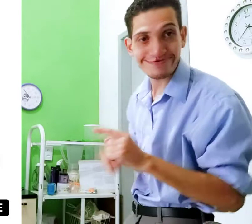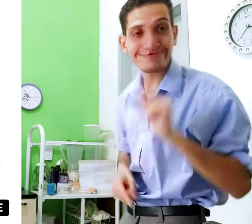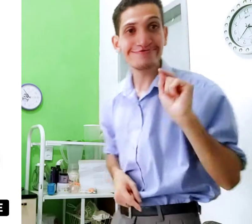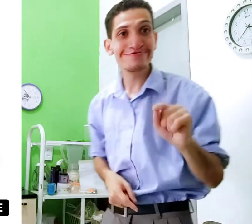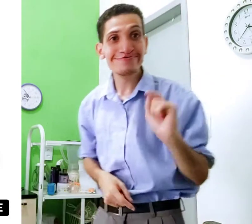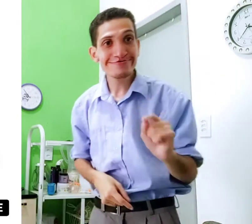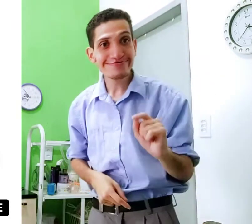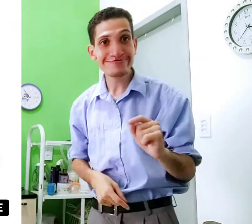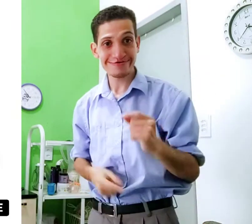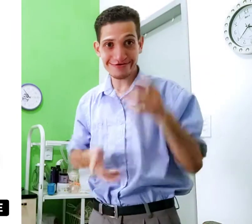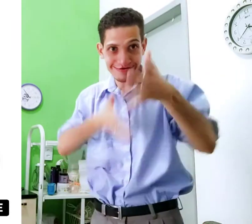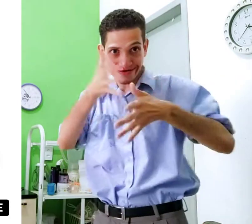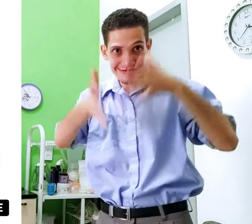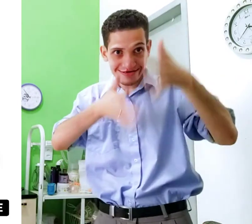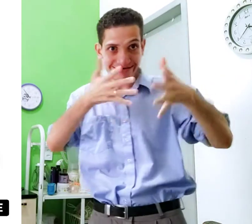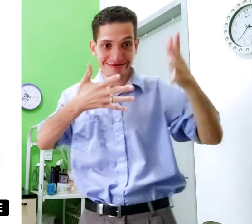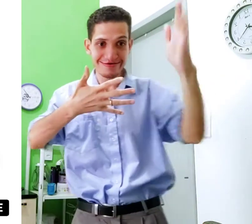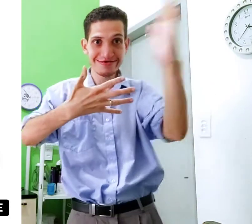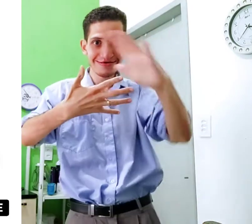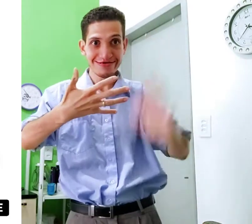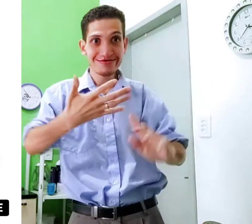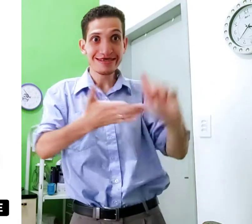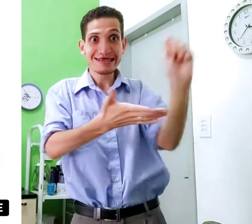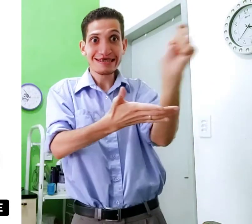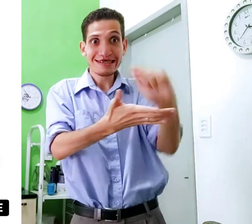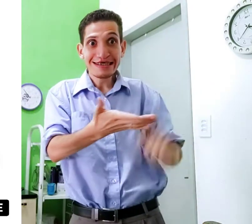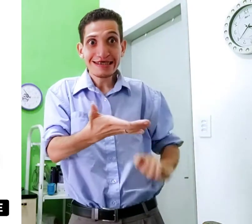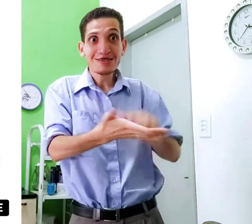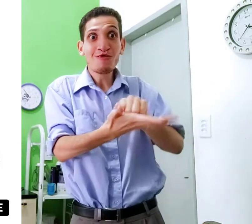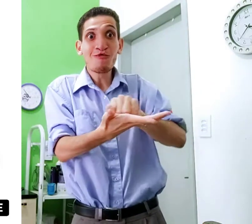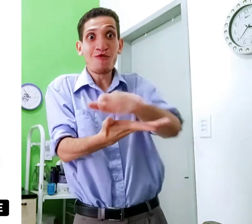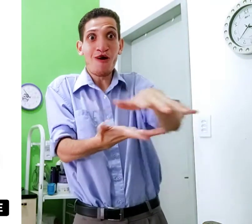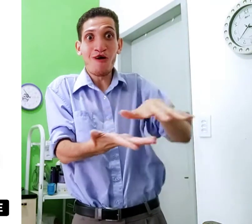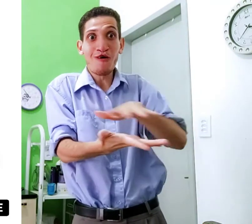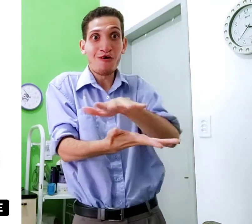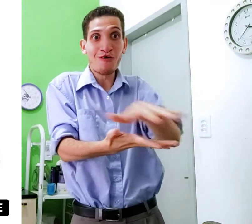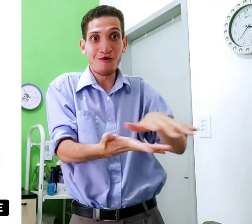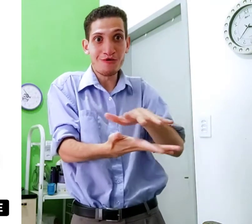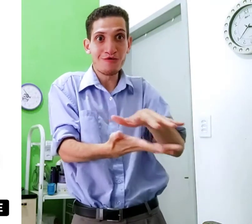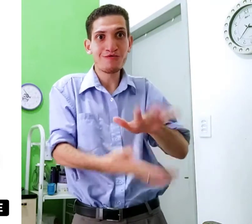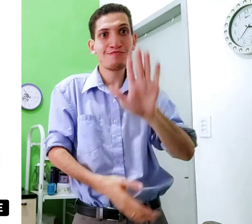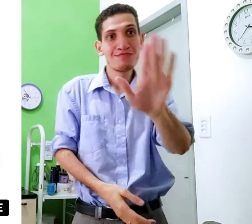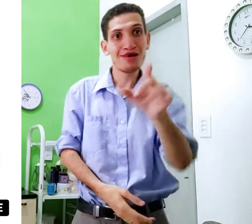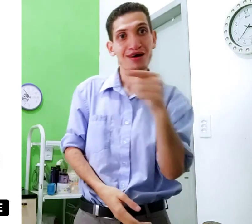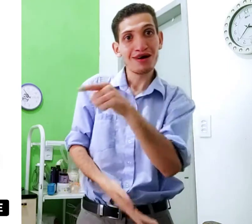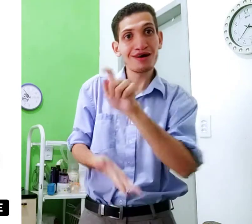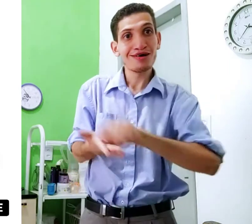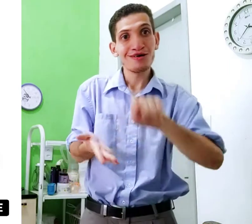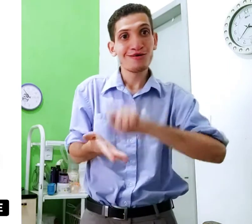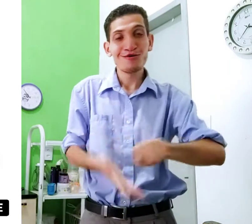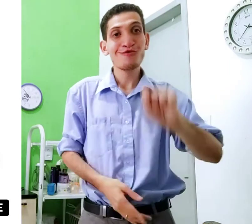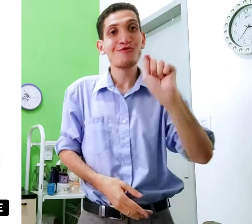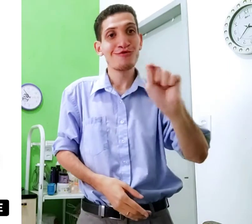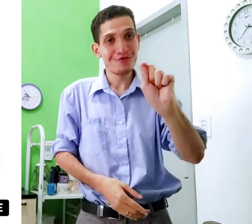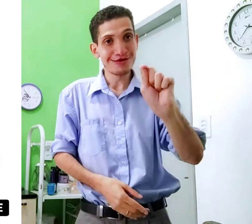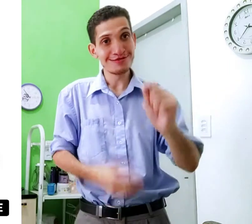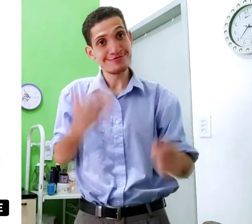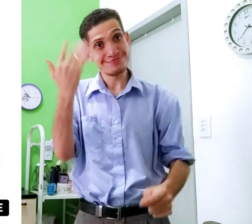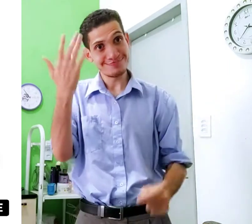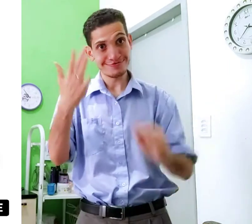Olha isso aqui é do lado, isso é o que? Libras, escritas e ensinais, mas aqui está escrito